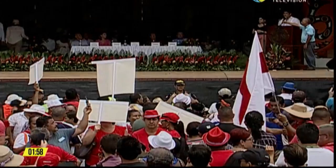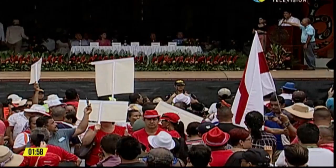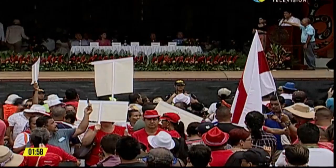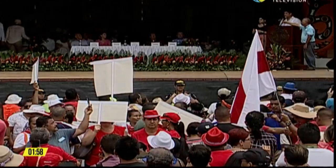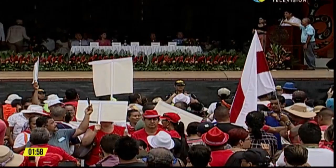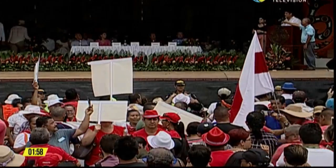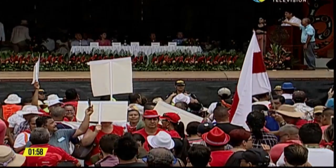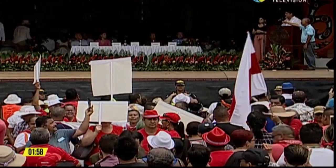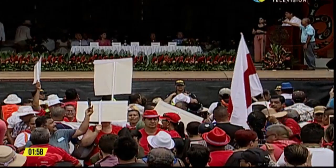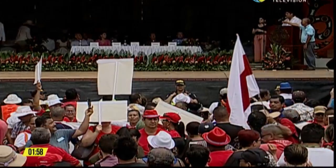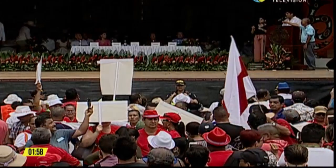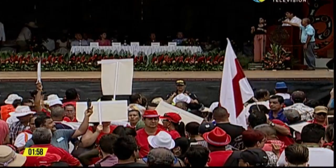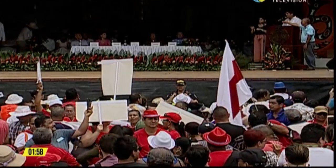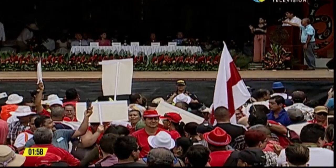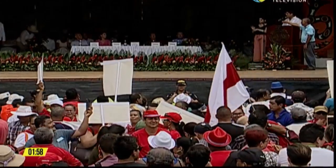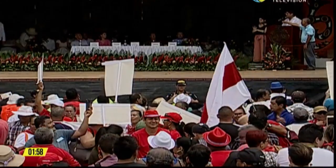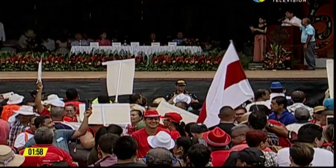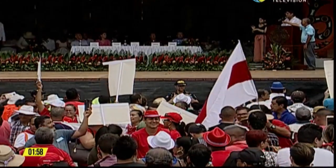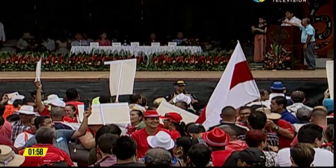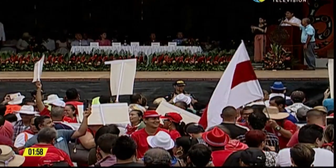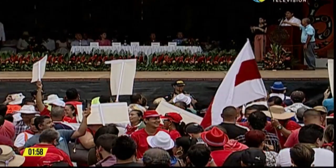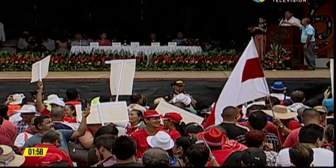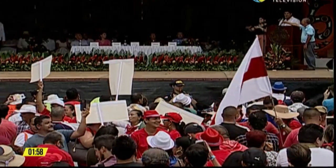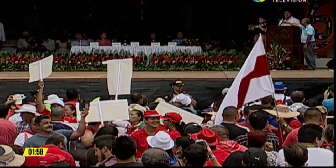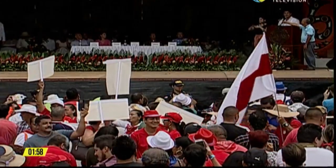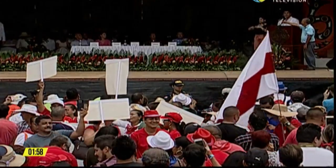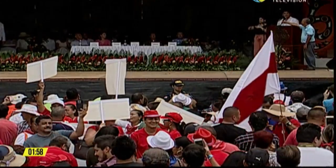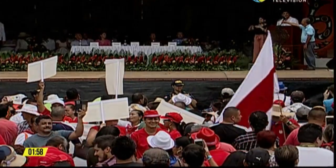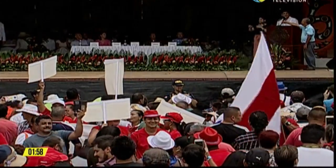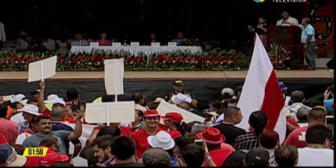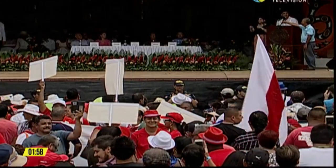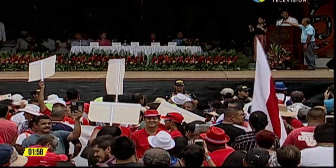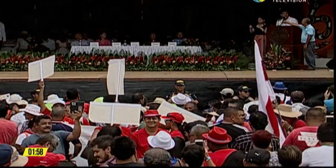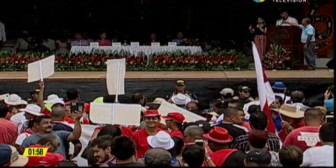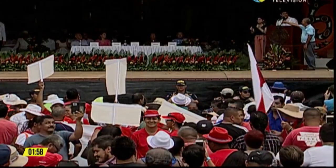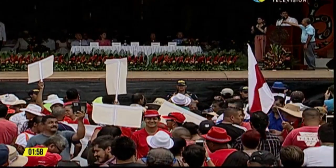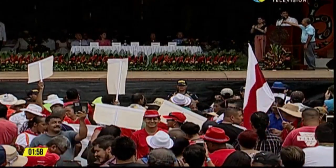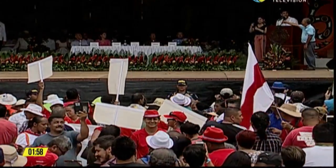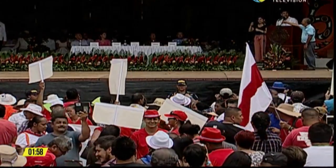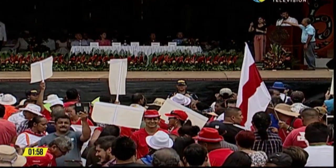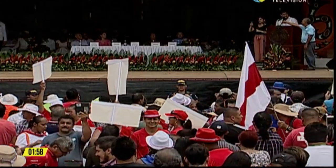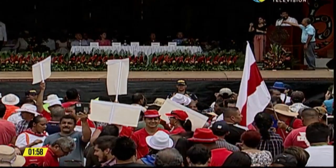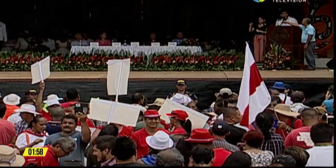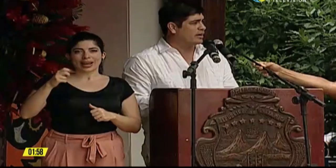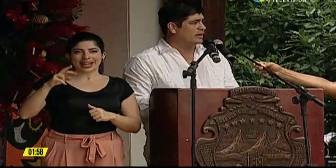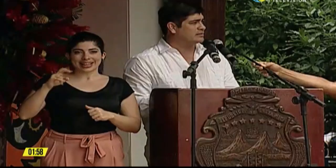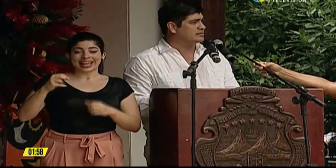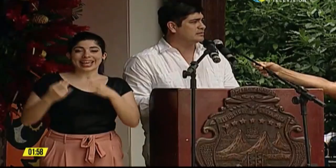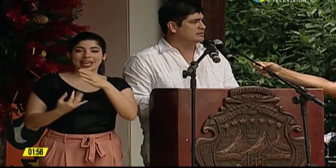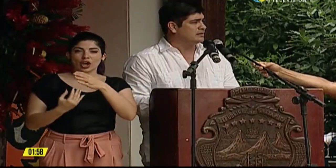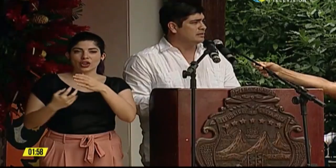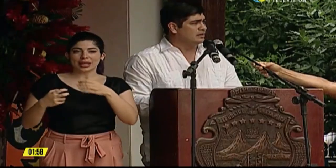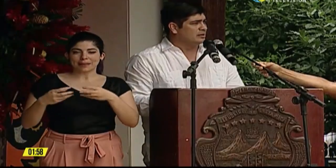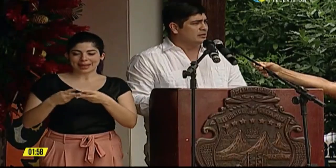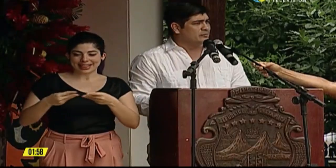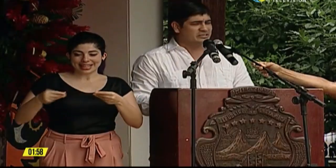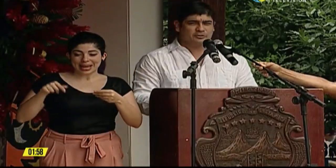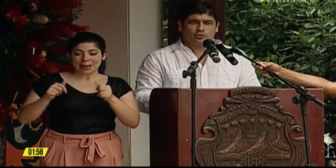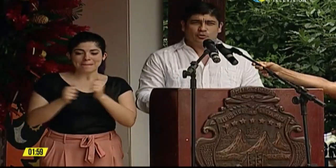poner en funcionamiento la planta teotérmica más moderna de la región, aquí en Guanacaste.